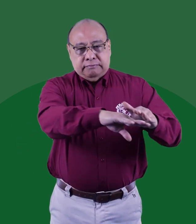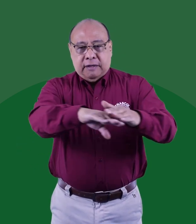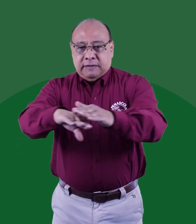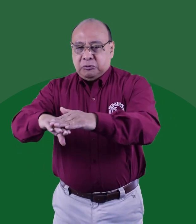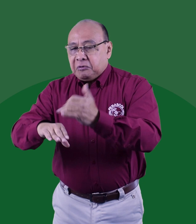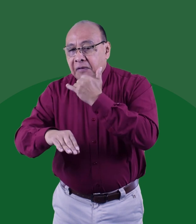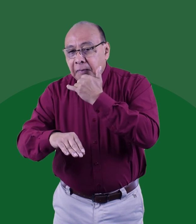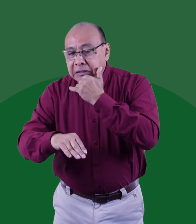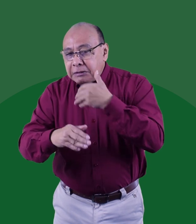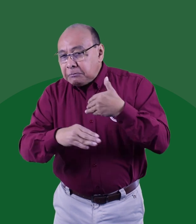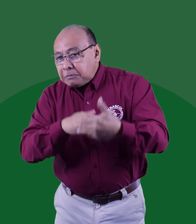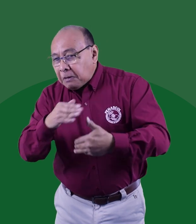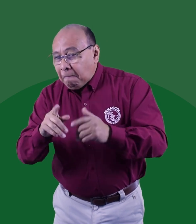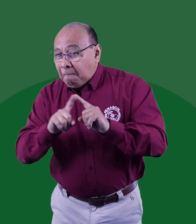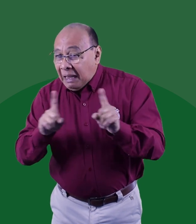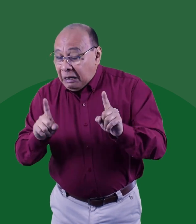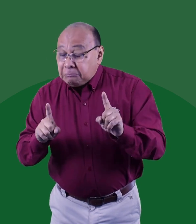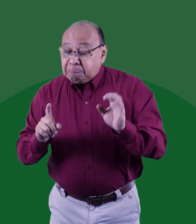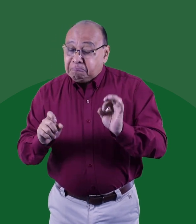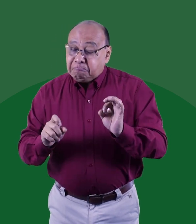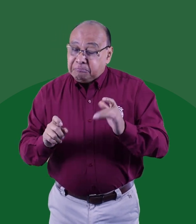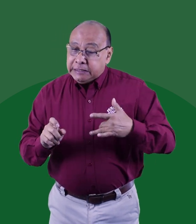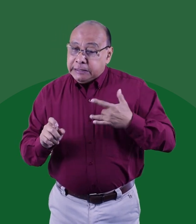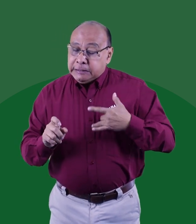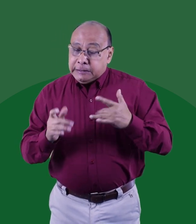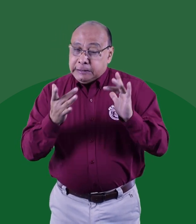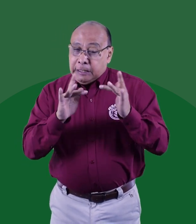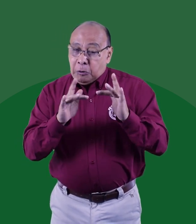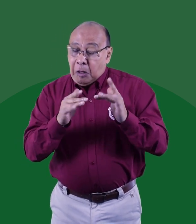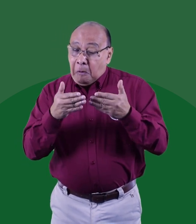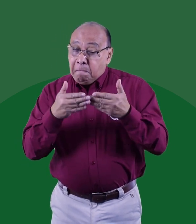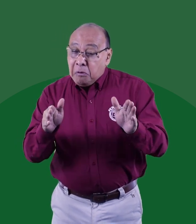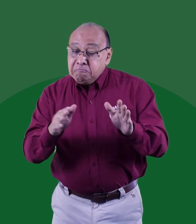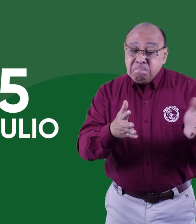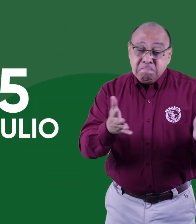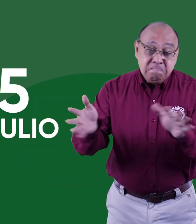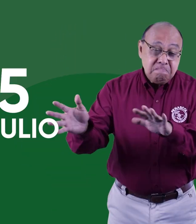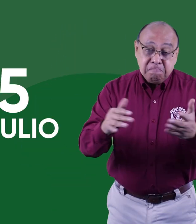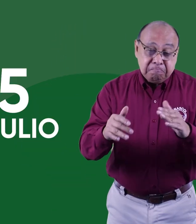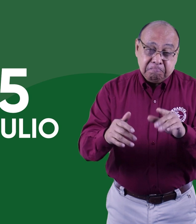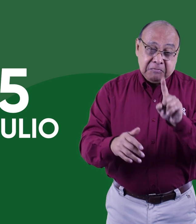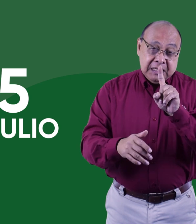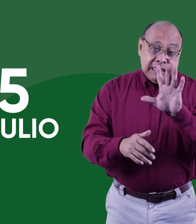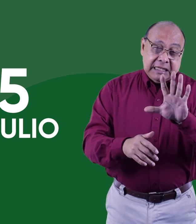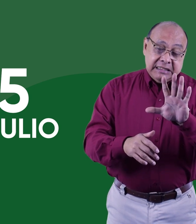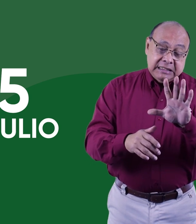Si se abre de nuevo, estaremos avisando una vez más qué sucedió con el proceso. Siendo realistas, lo más seguro es que el centro de